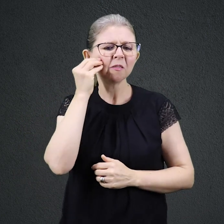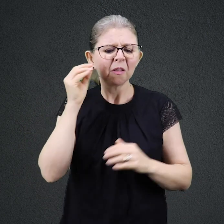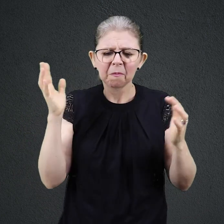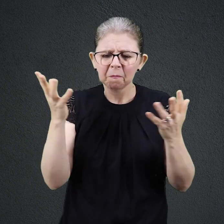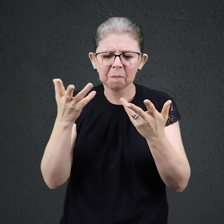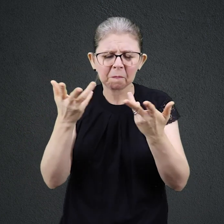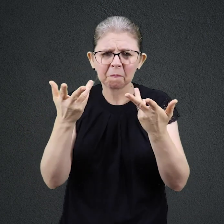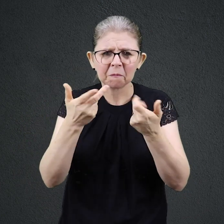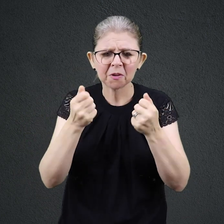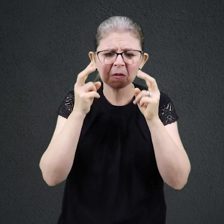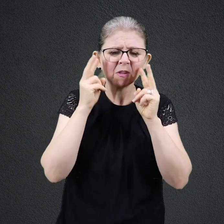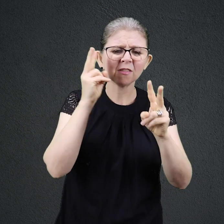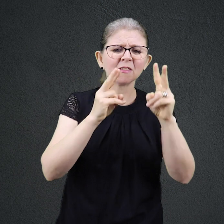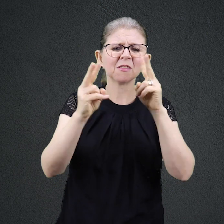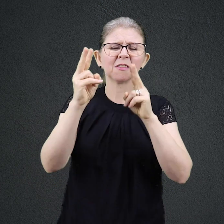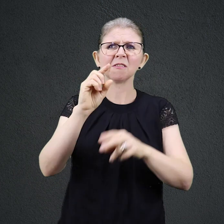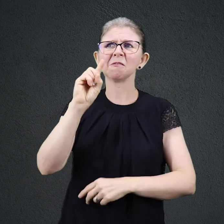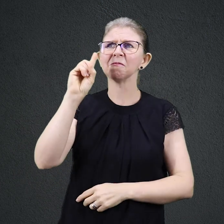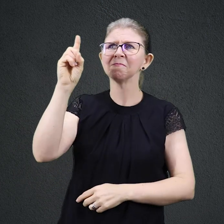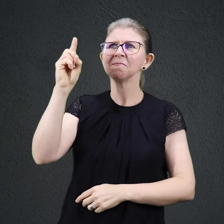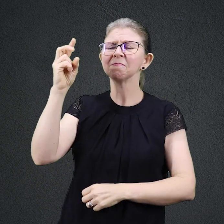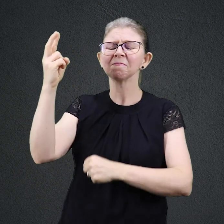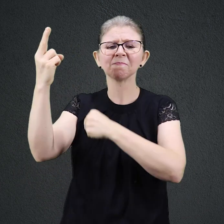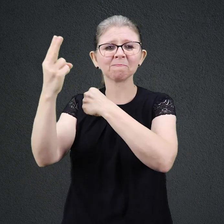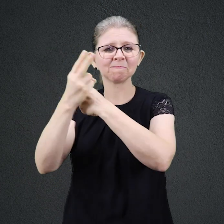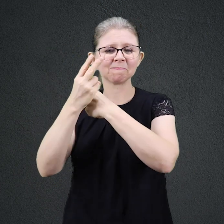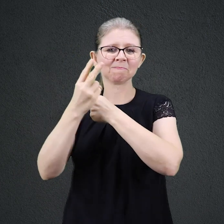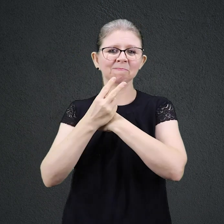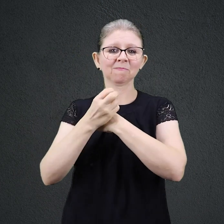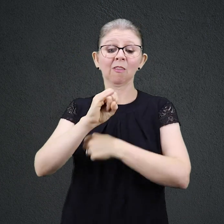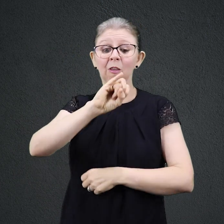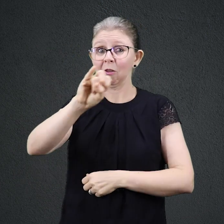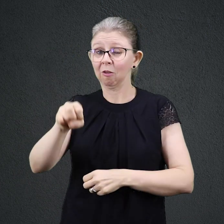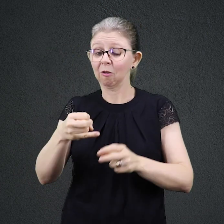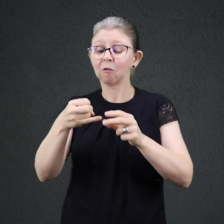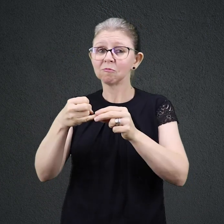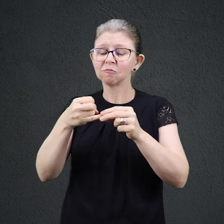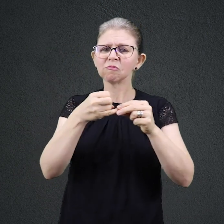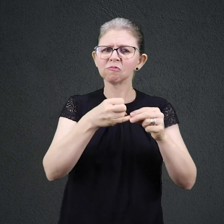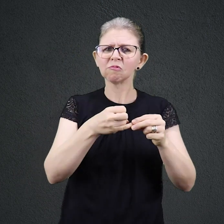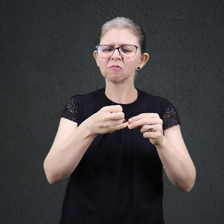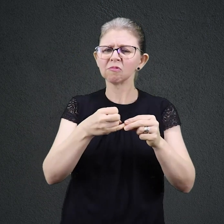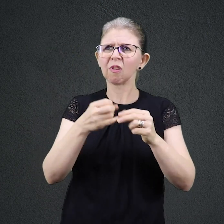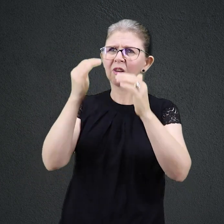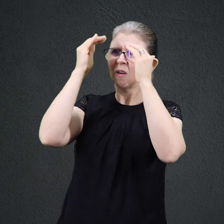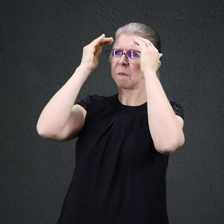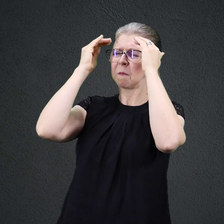promessa pudesse se cumprir. Josué não discutiu e marchou com o povo por sete dias ao redor de Jericó,